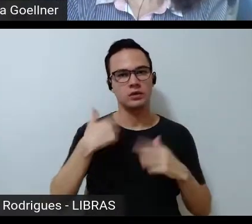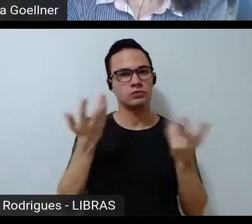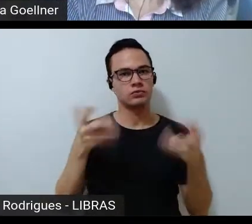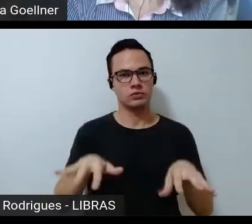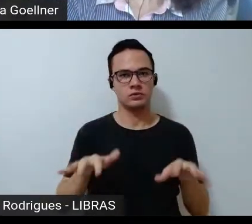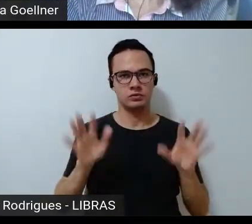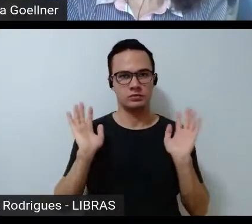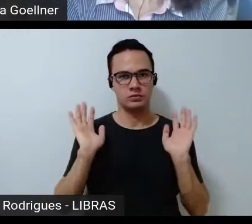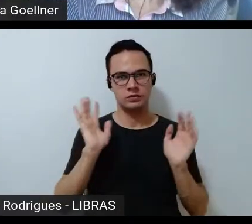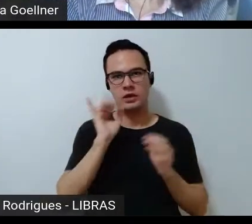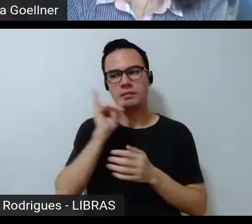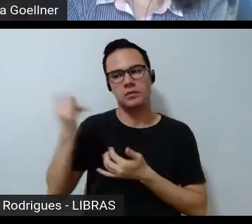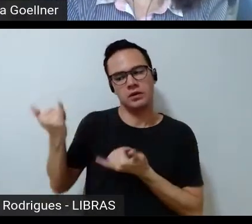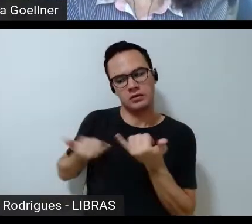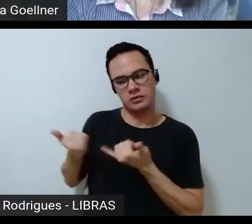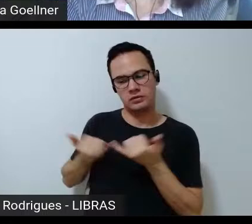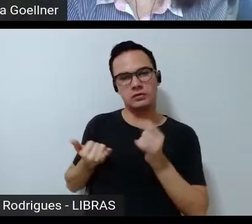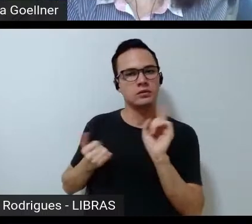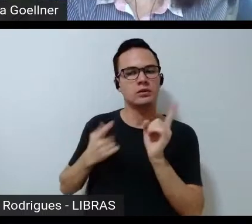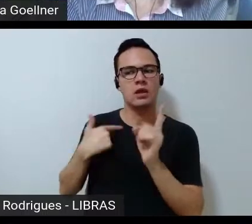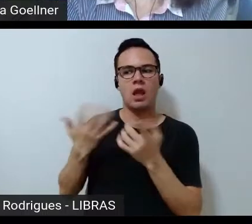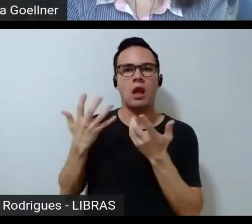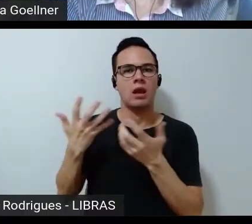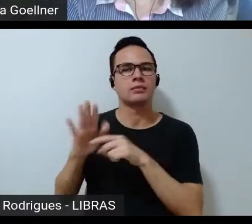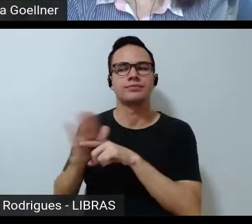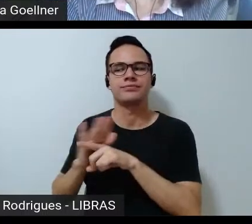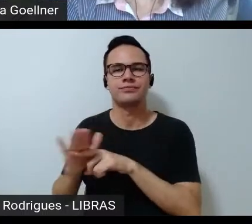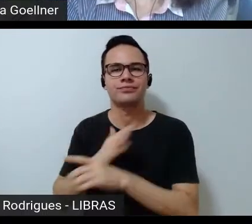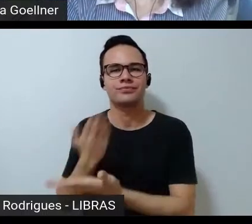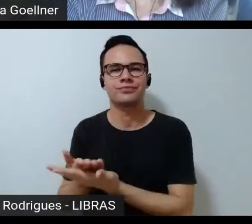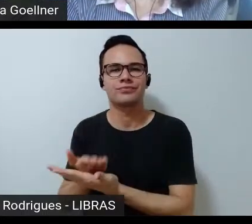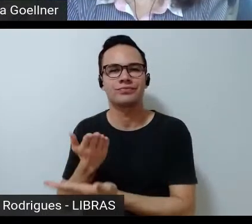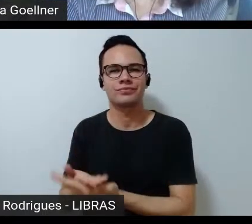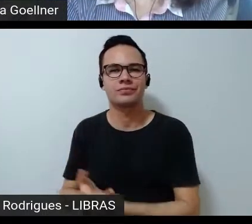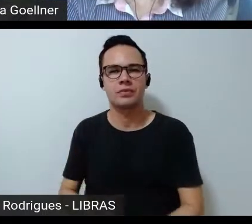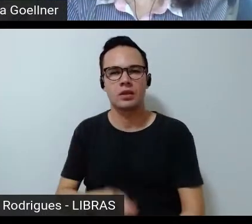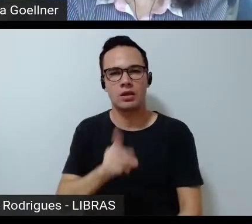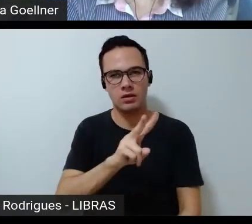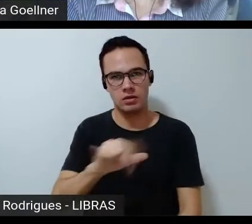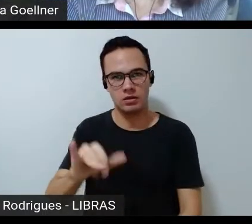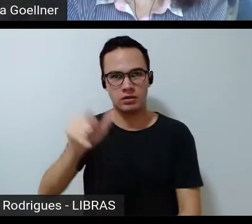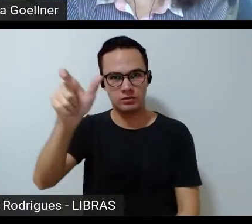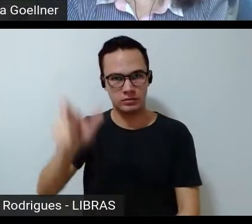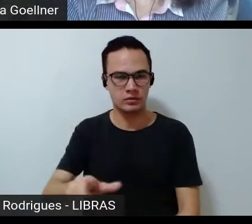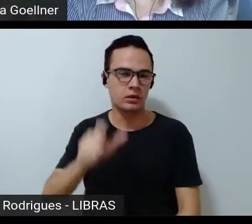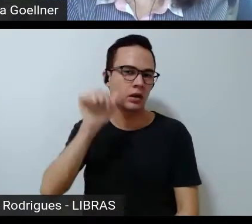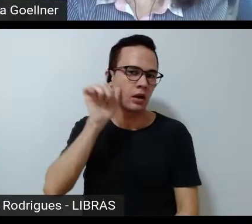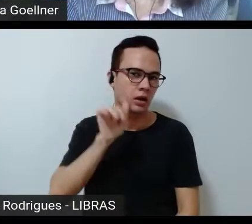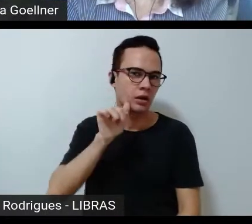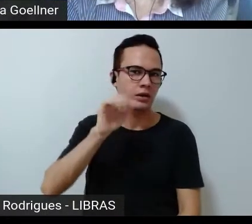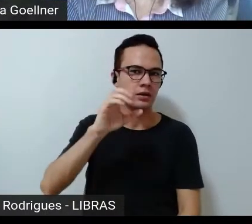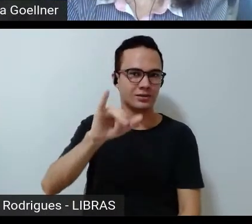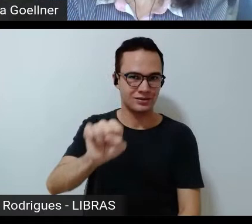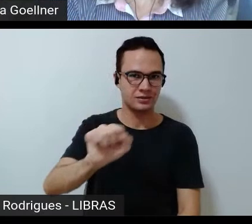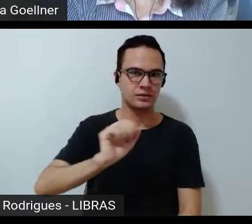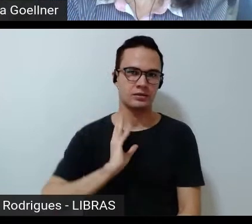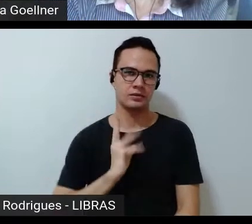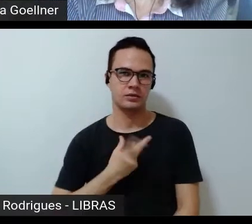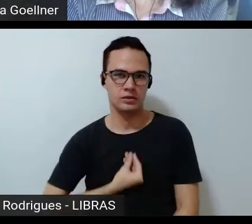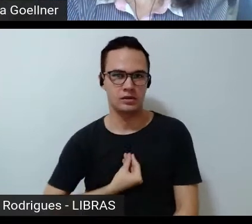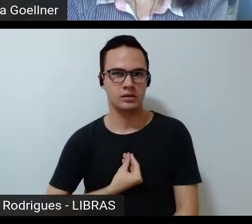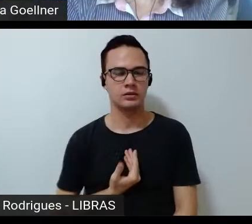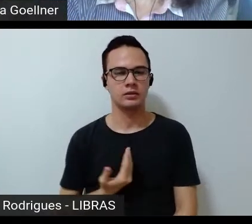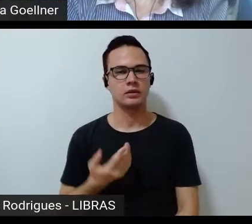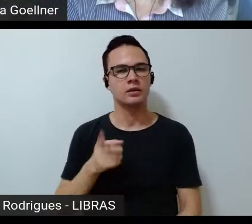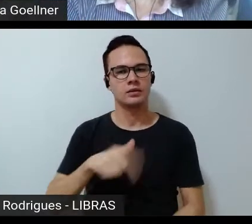de ouvir dizer, eu quero investigar. E aí, quando você vai para as mulheres cis, para as mulheres trans, para as mulheres, e